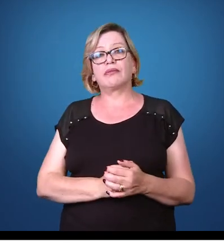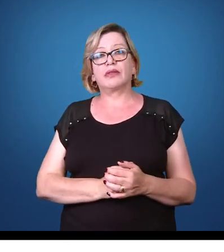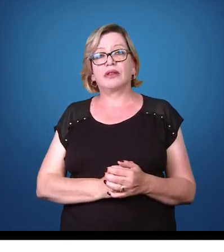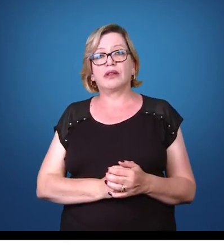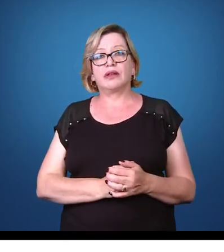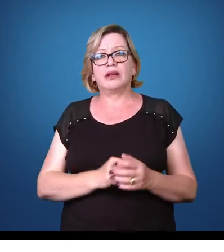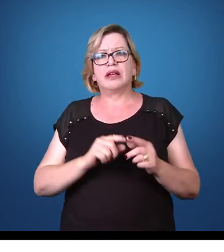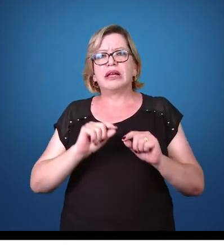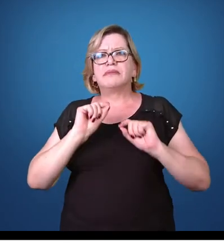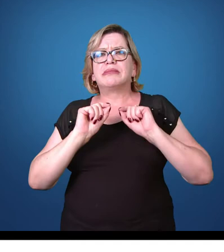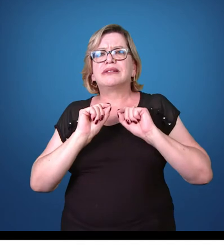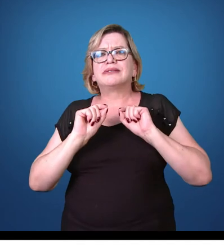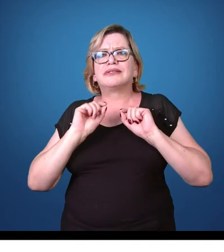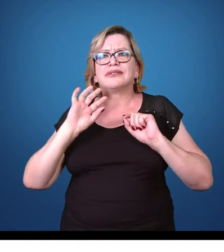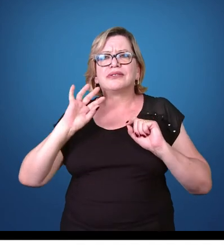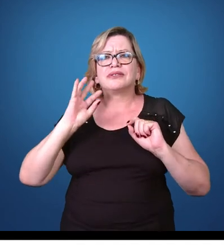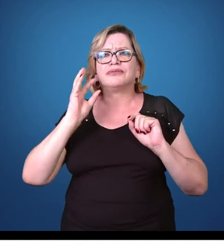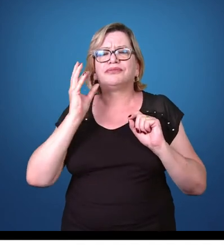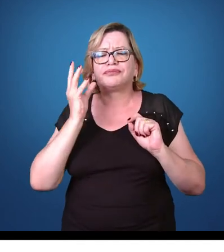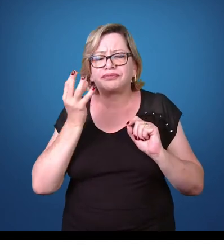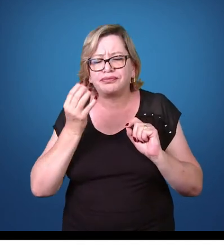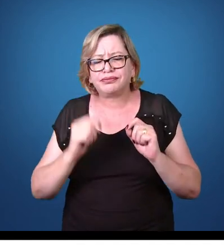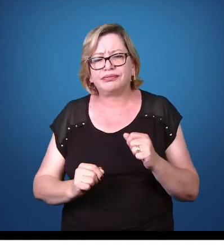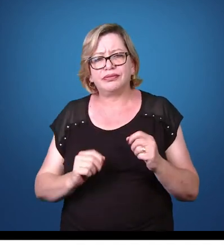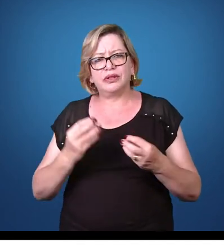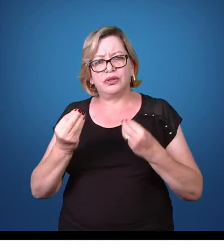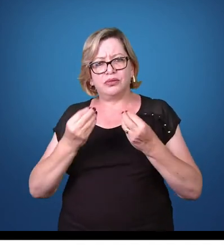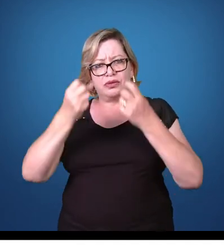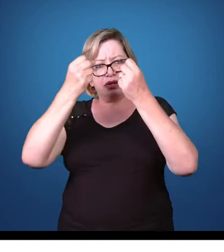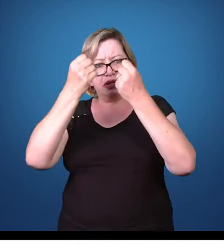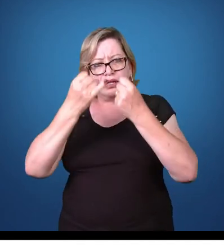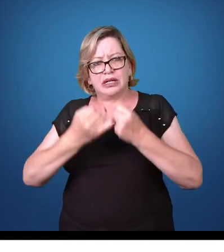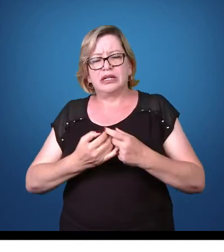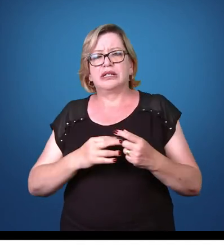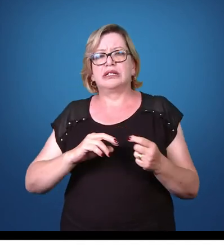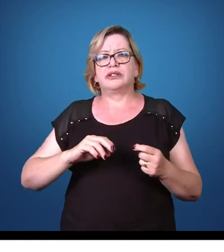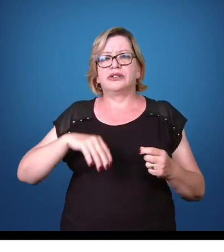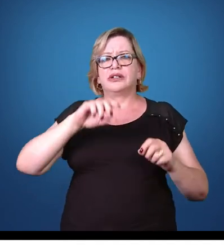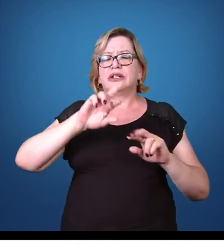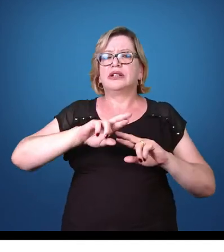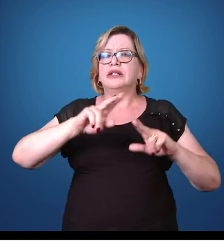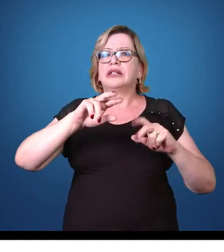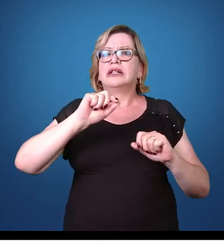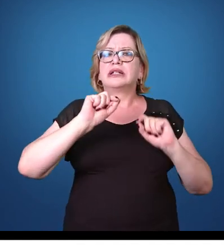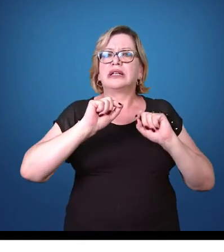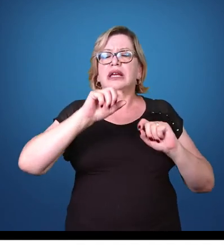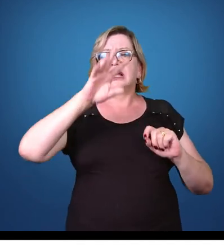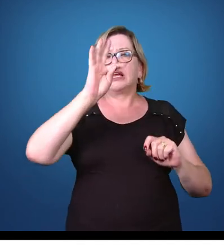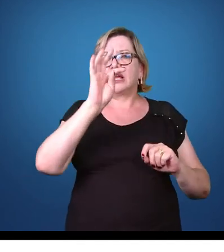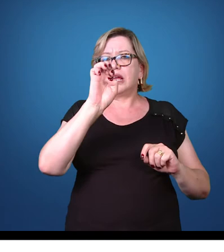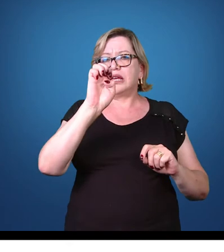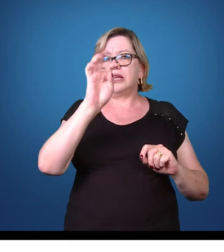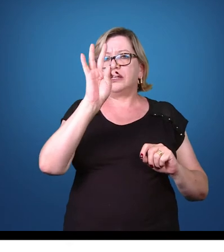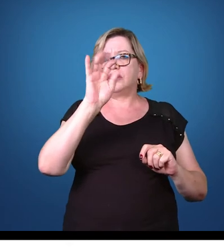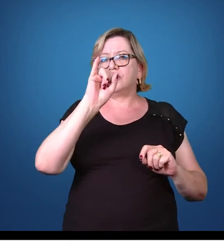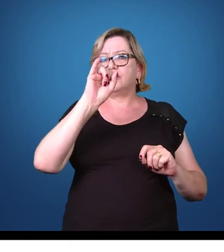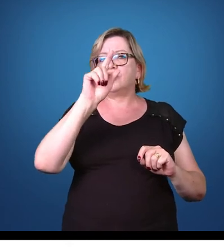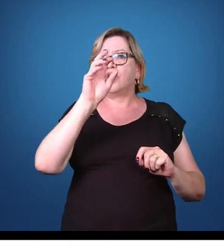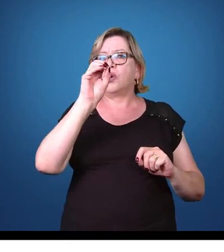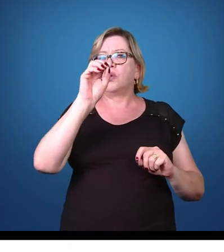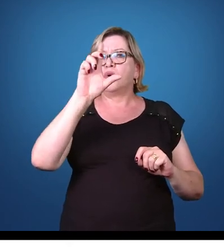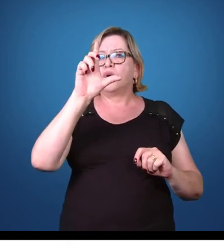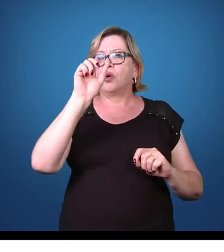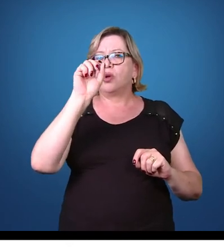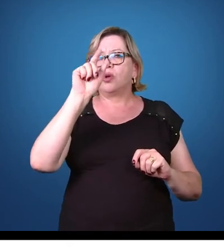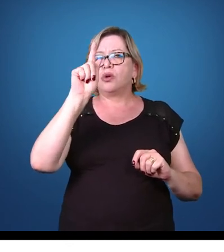Bom, mas quem são os agentes etiológicos da malária? Diferente de outros parasitas, a malária apresenta quatro, pelo menos